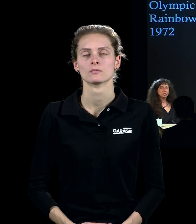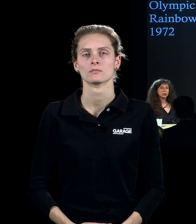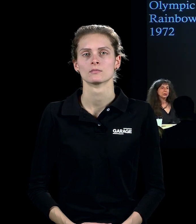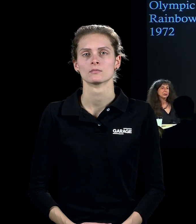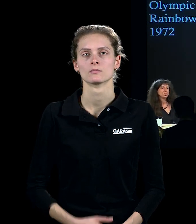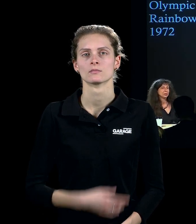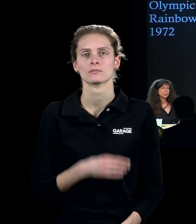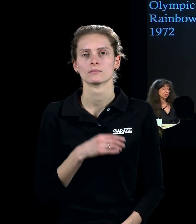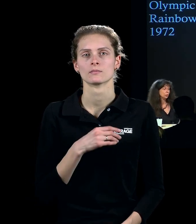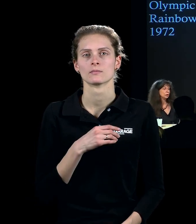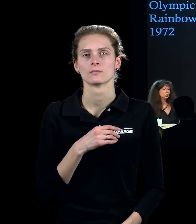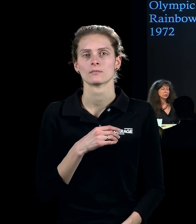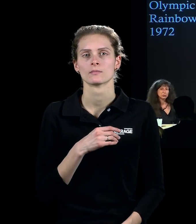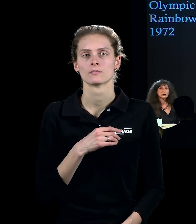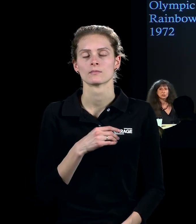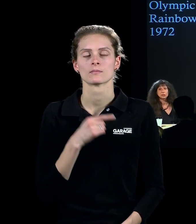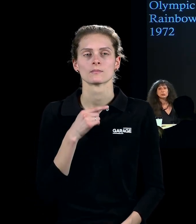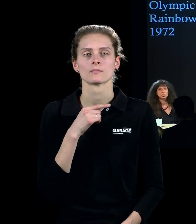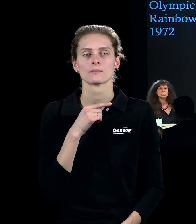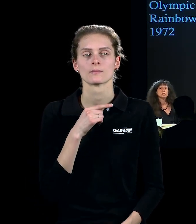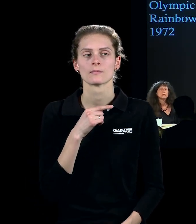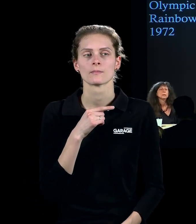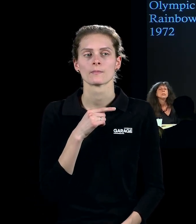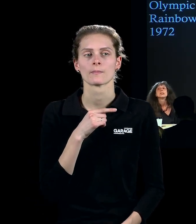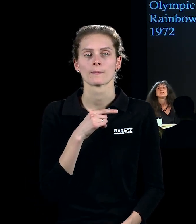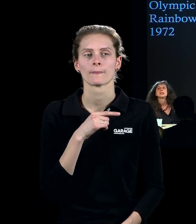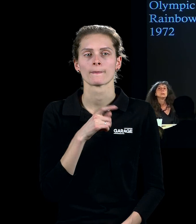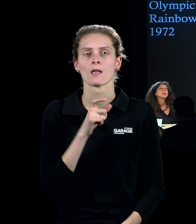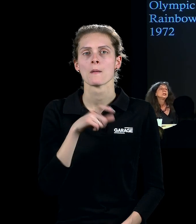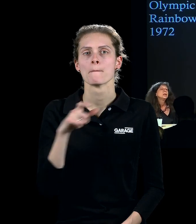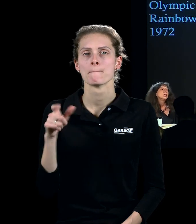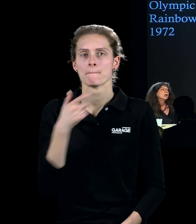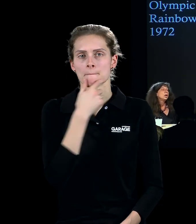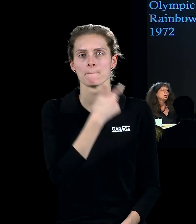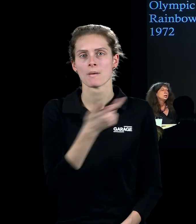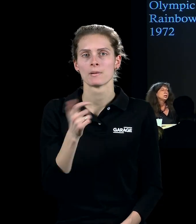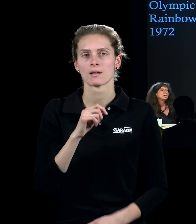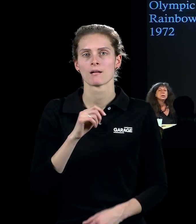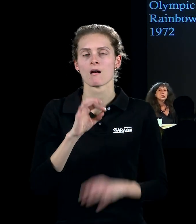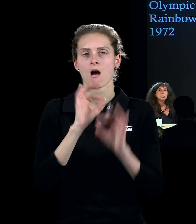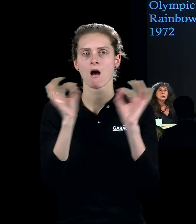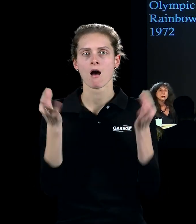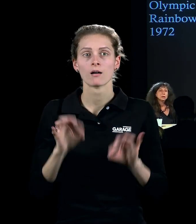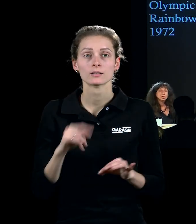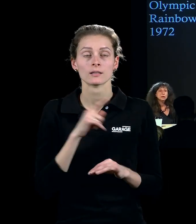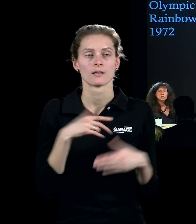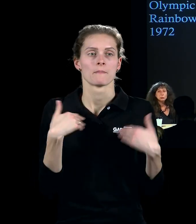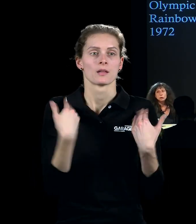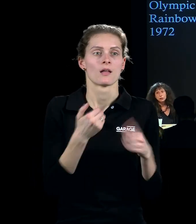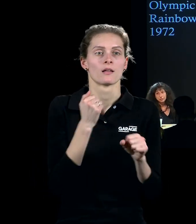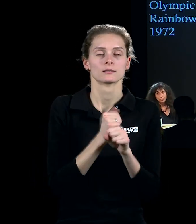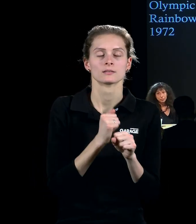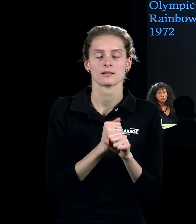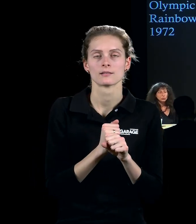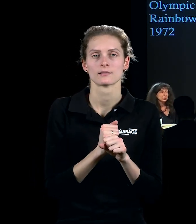предлагают сделать одно из таких небесных событий для закрытия Олимпийских игр в